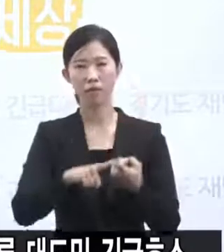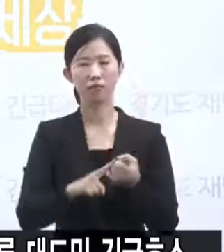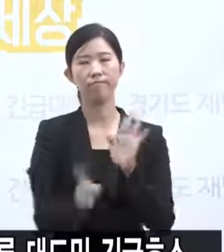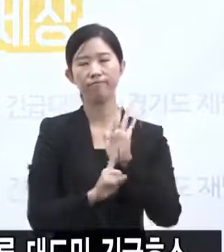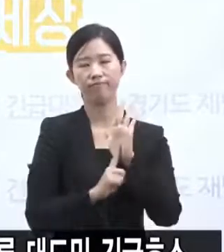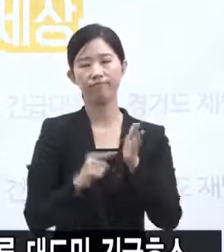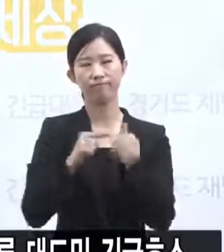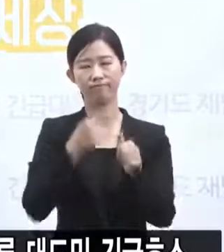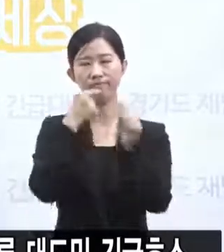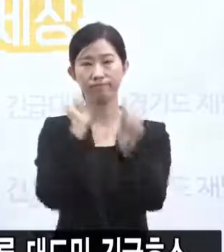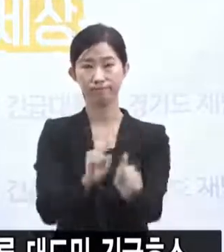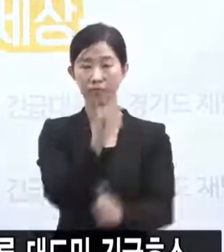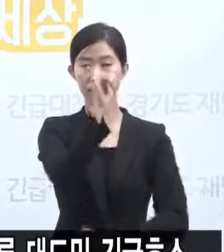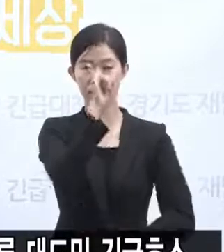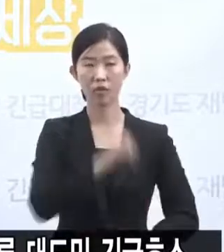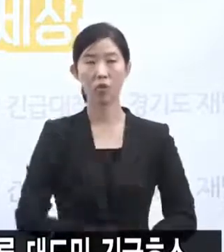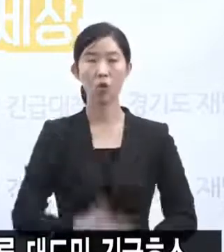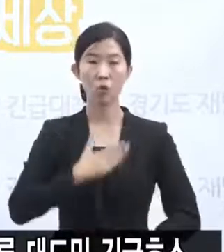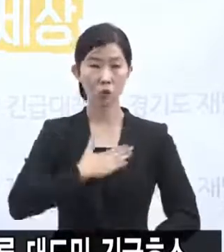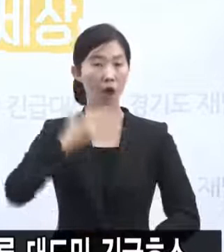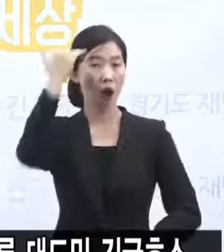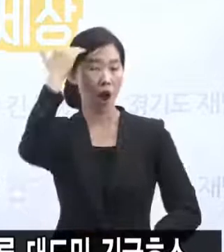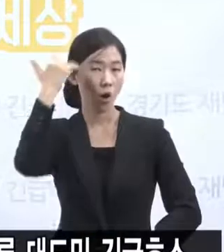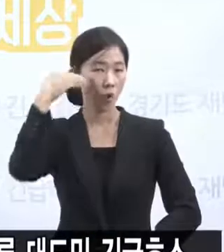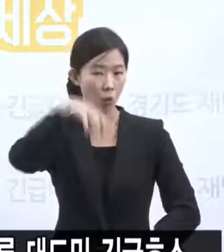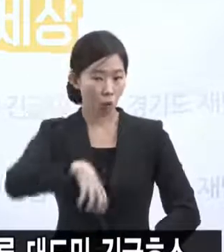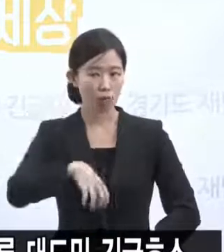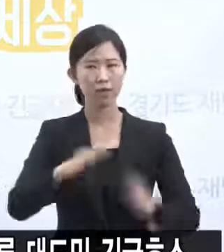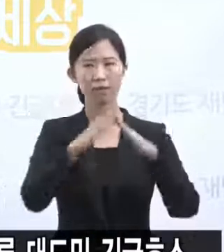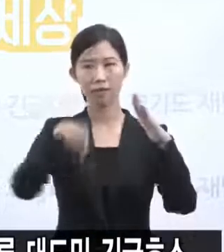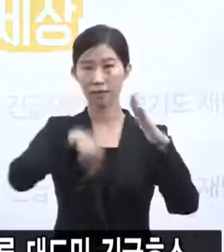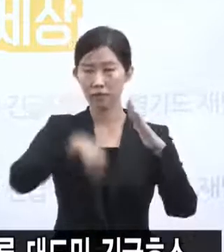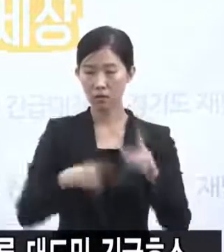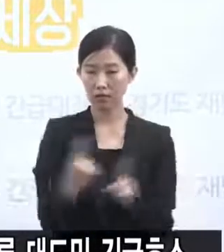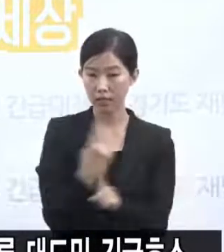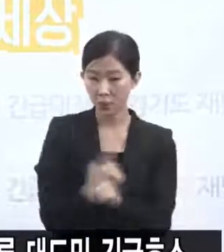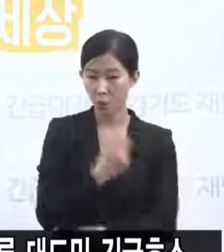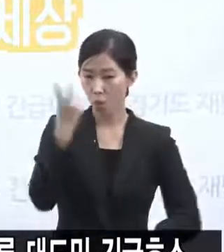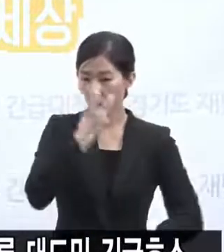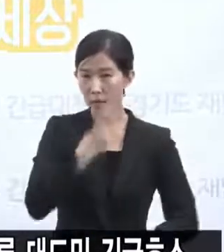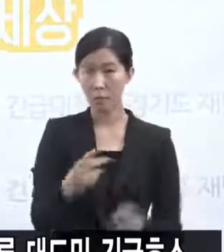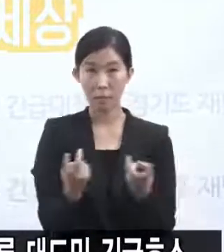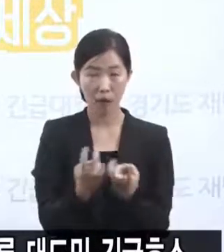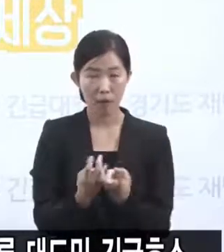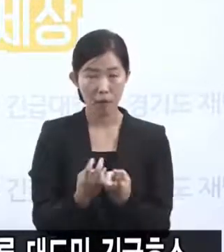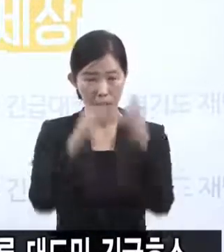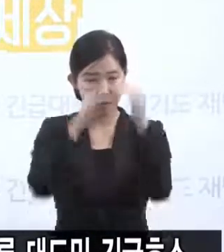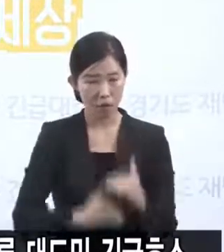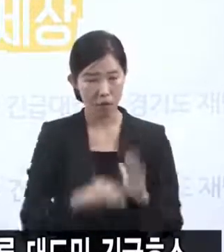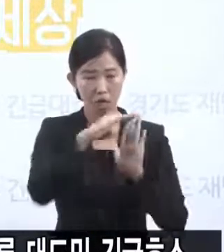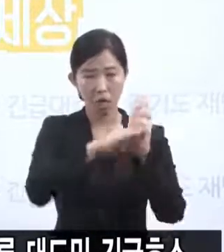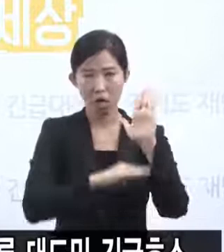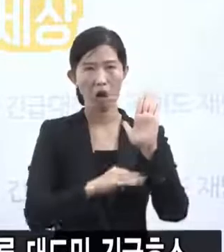우리 질병관리본부의 코로나19 대응 지침은 아직 가정치료를 관리 방법으로 제시하고 있지는 않습니다.